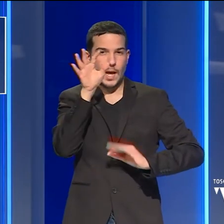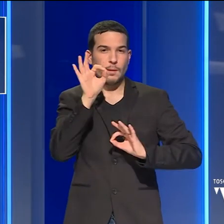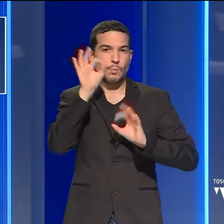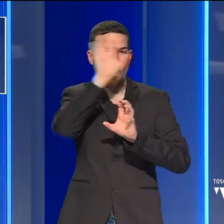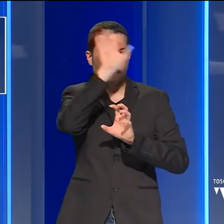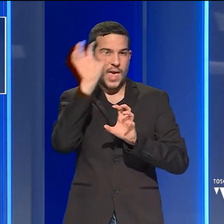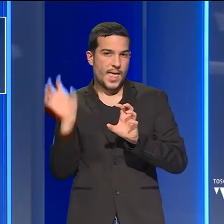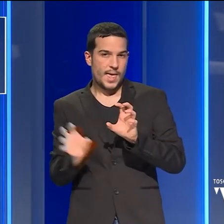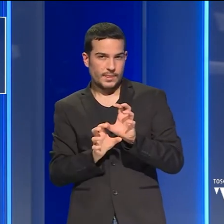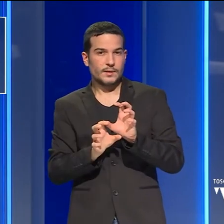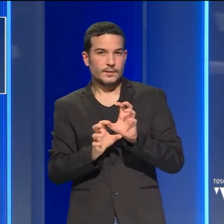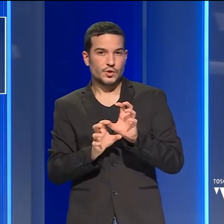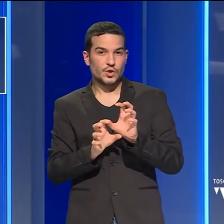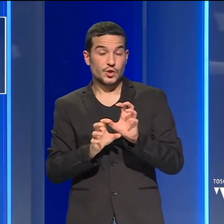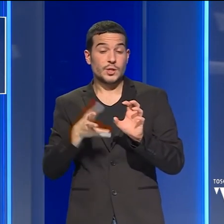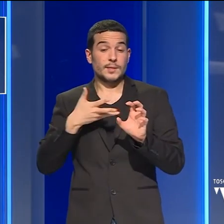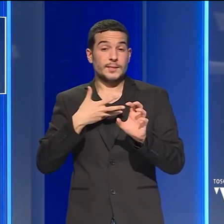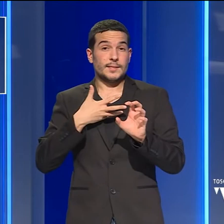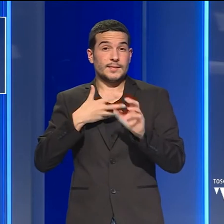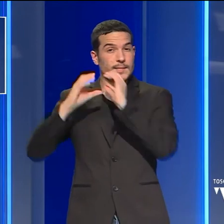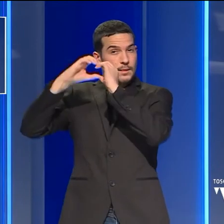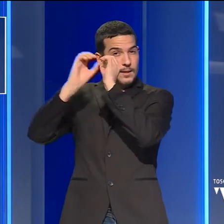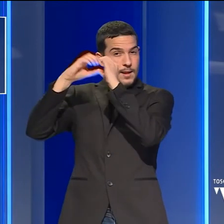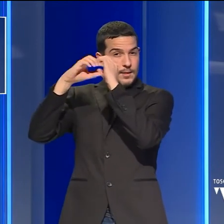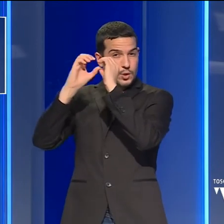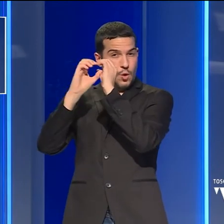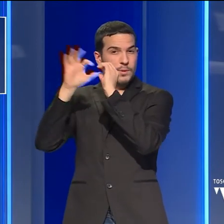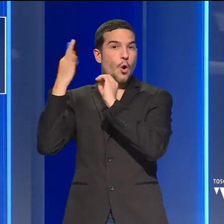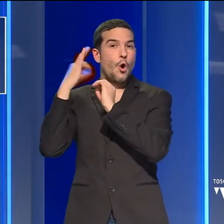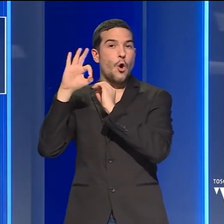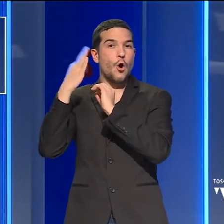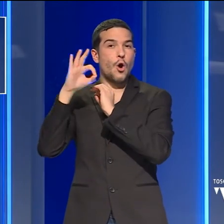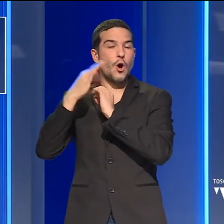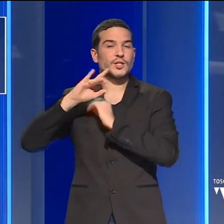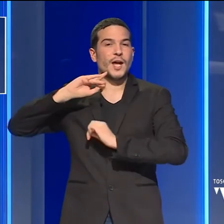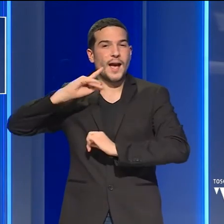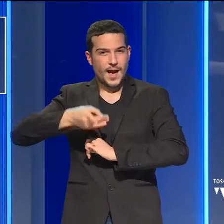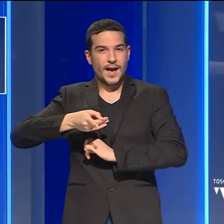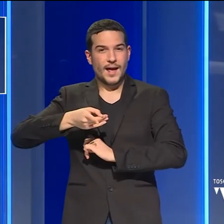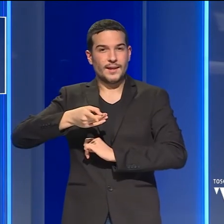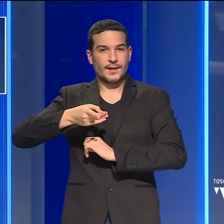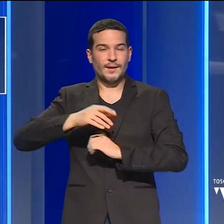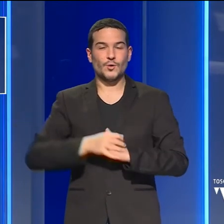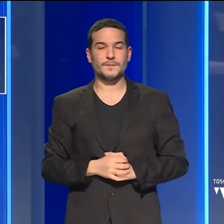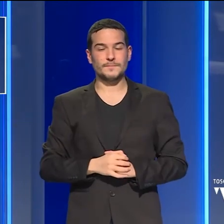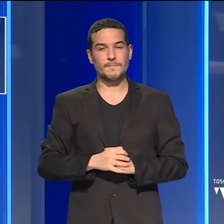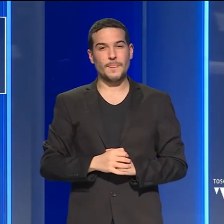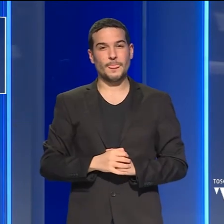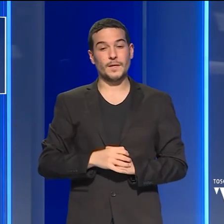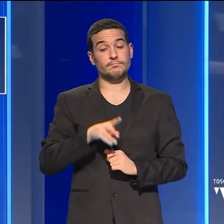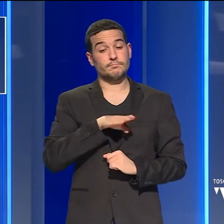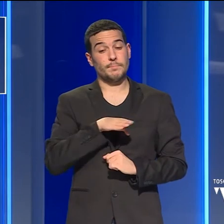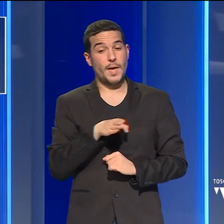Medici, tra cui gli unici telescopi originali di Galileo esistenti al mondo. Il